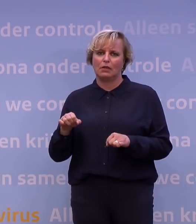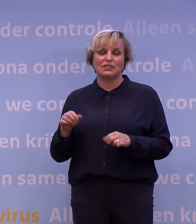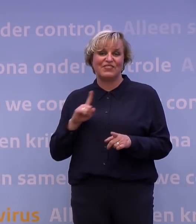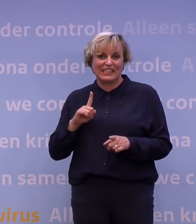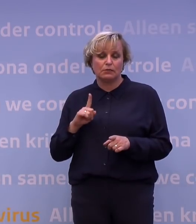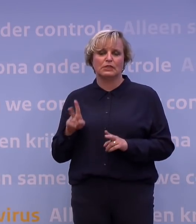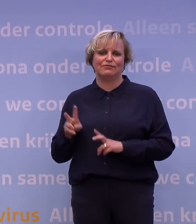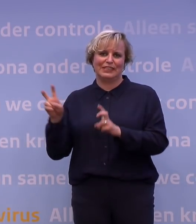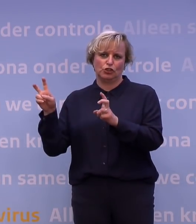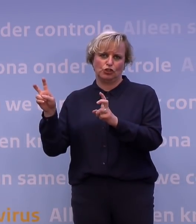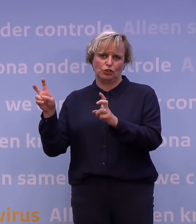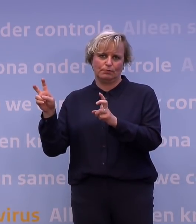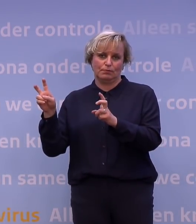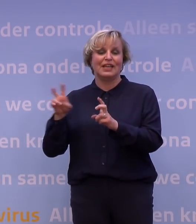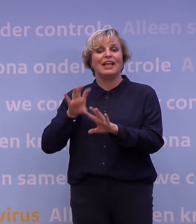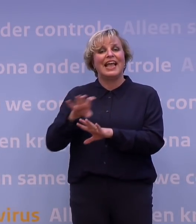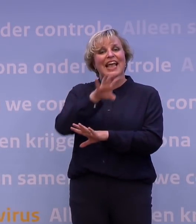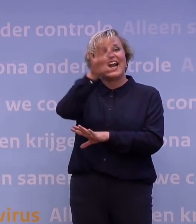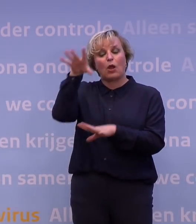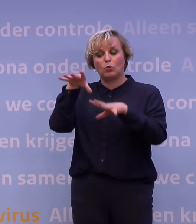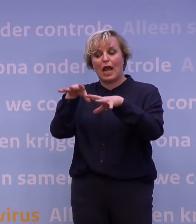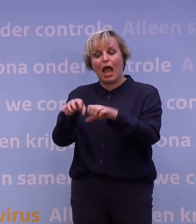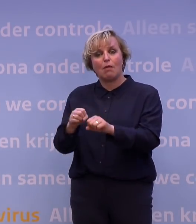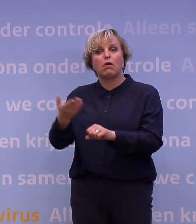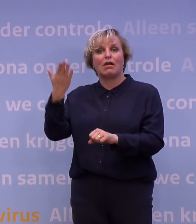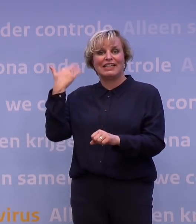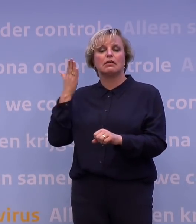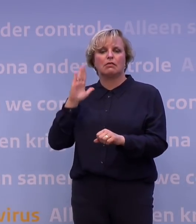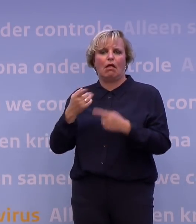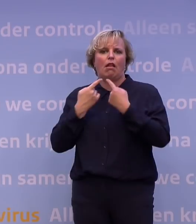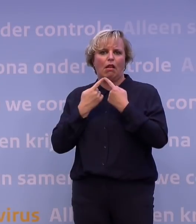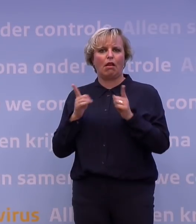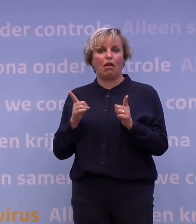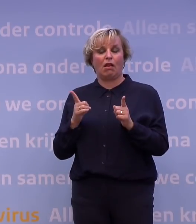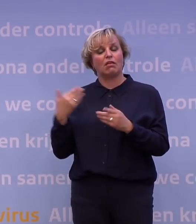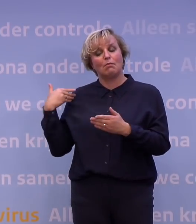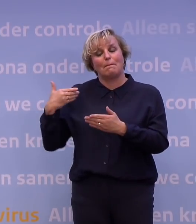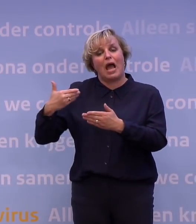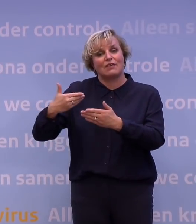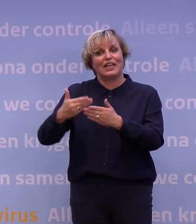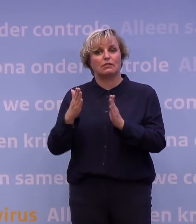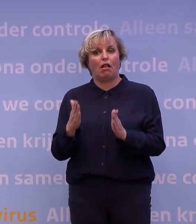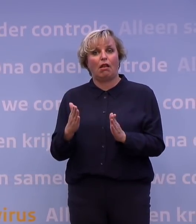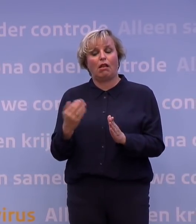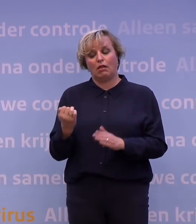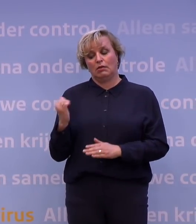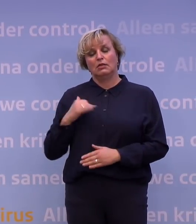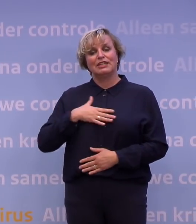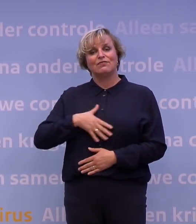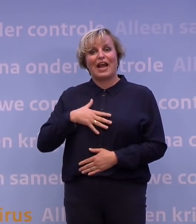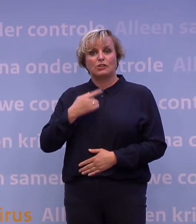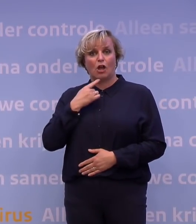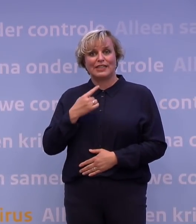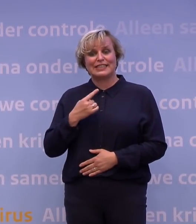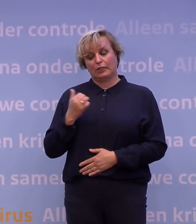die regionale aanpak hebben we natuurlijk al eerder aangekondigd en die hanteren we nu al een paar weken. Niet voor niks dat we vrijdag hebben gezegd dat vanaf afgelopen